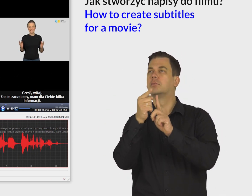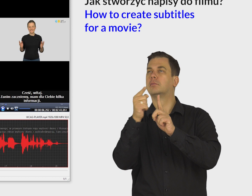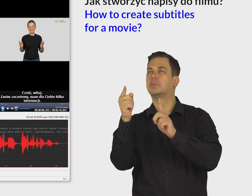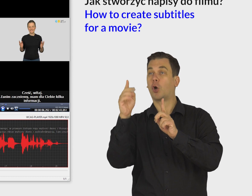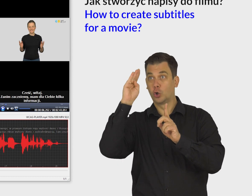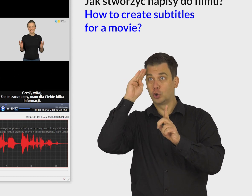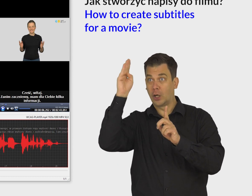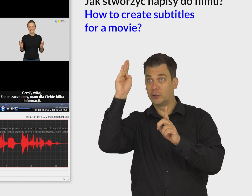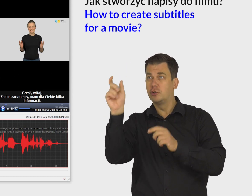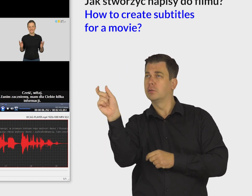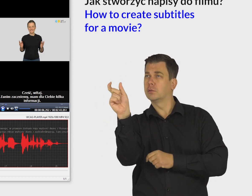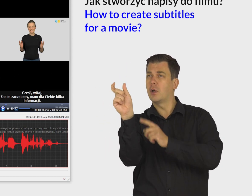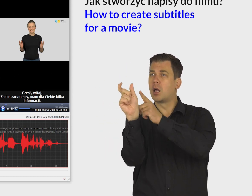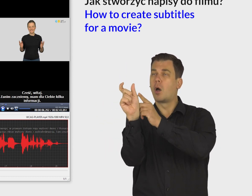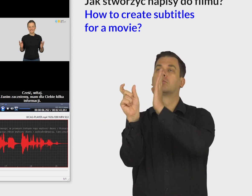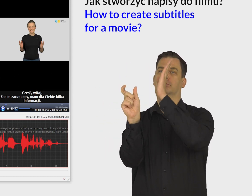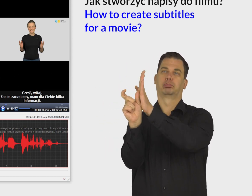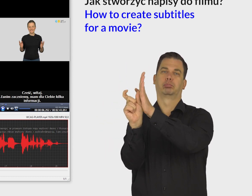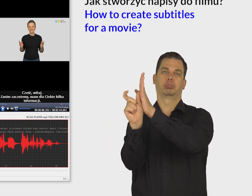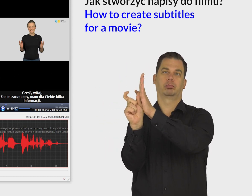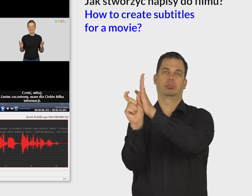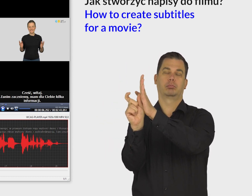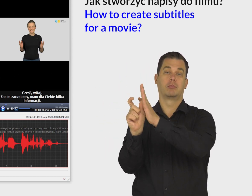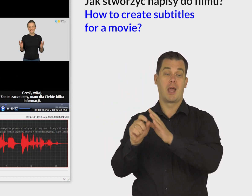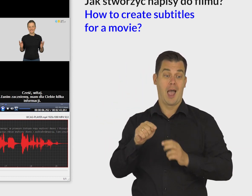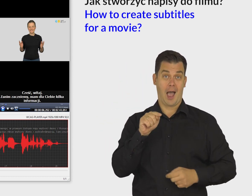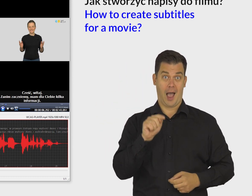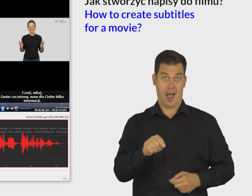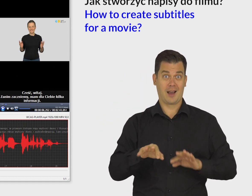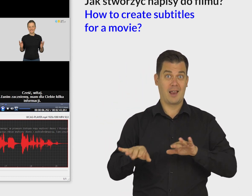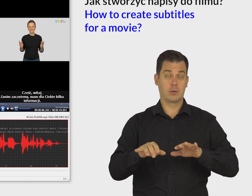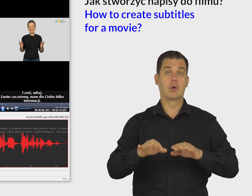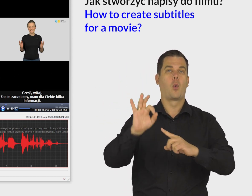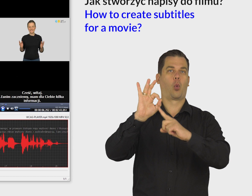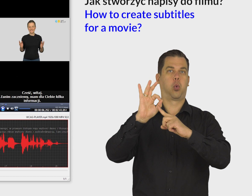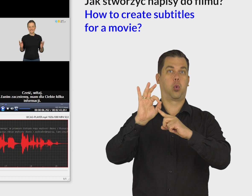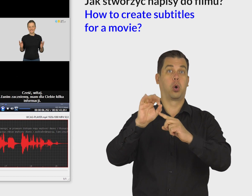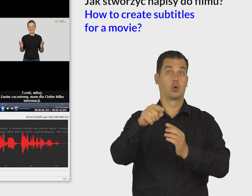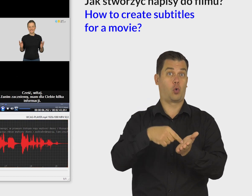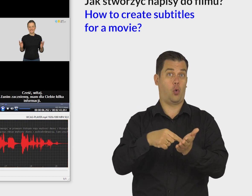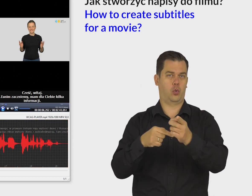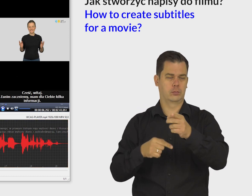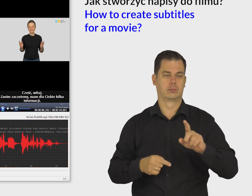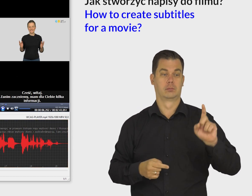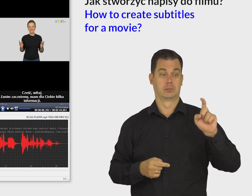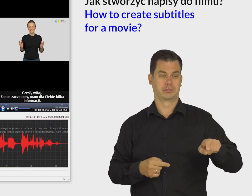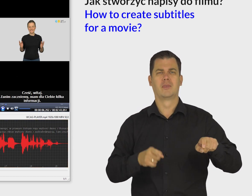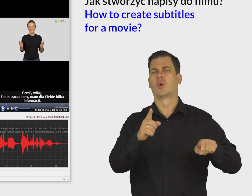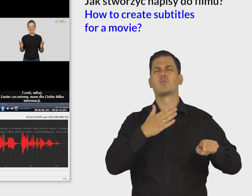Tekst kliknij w miejsce, gdzie napisy powinny zostać podzielone. Następnie na klawiaturze kliknij klawisz Q